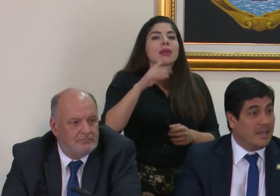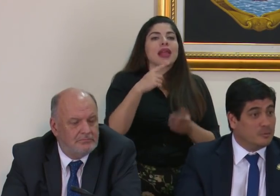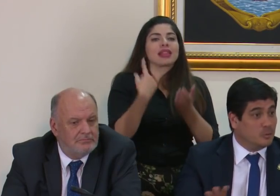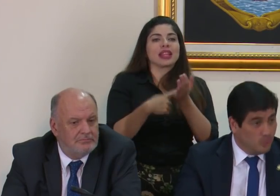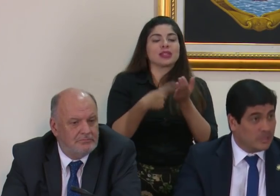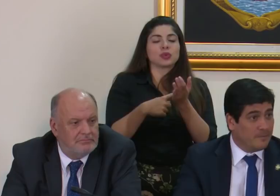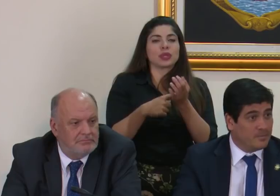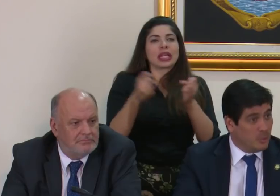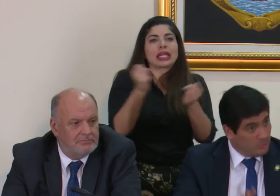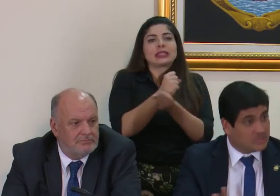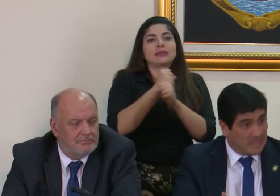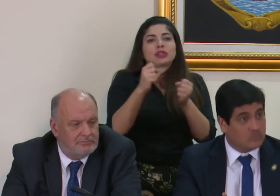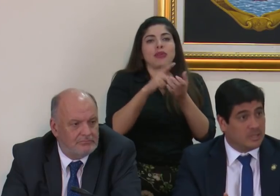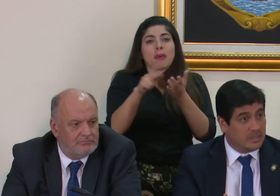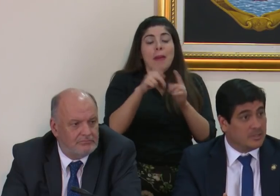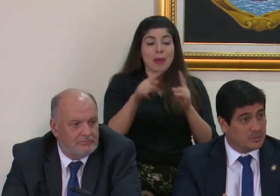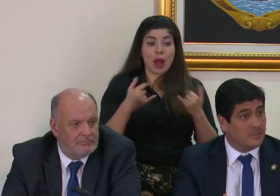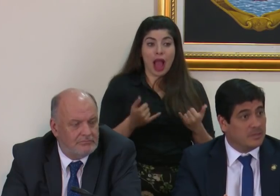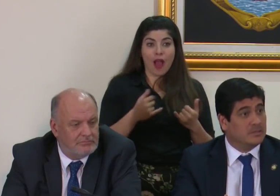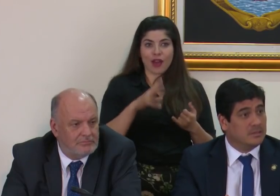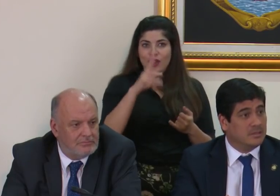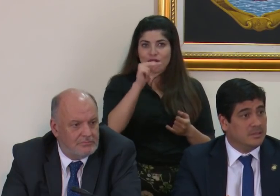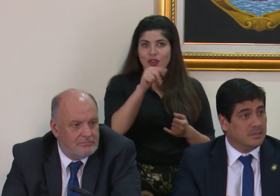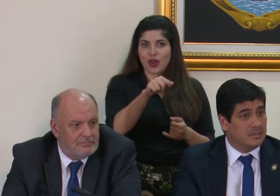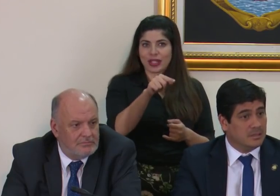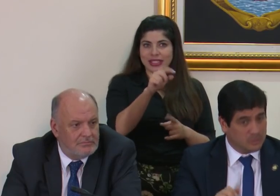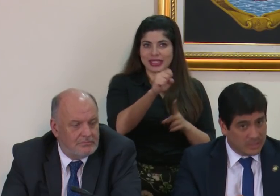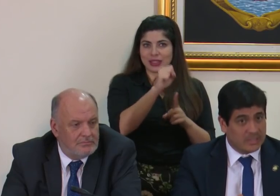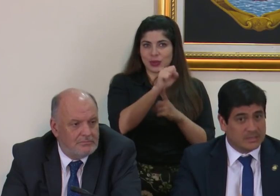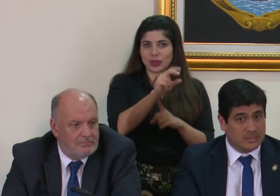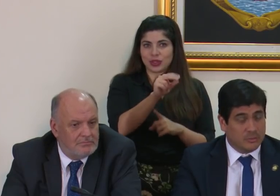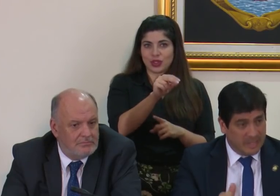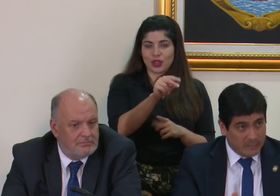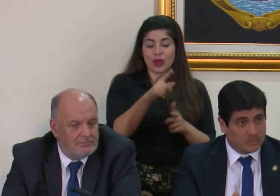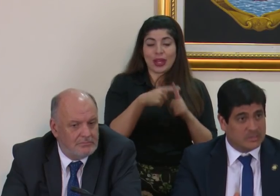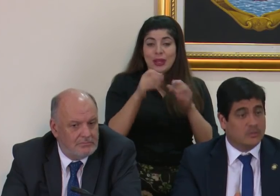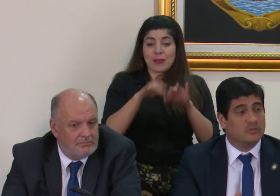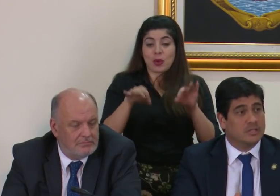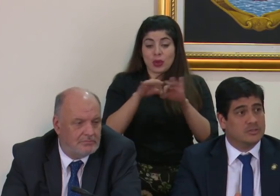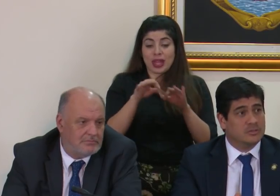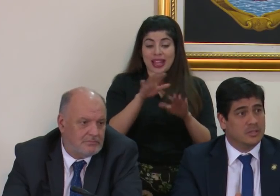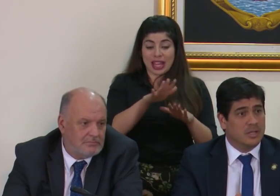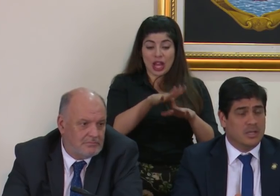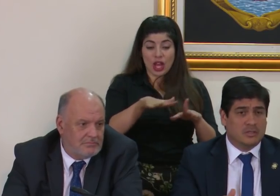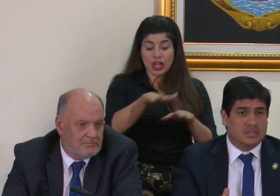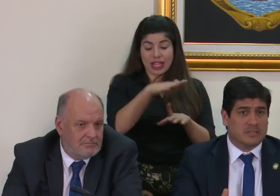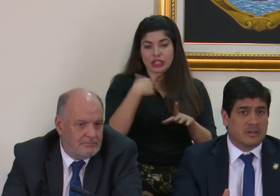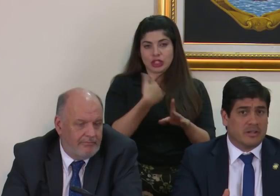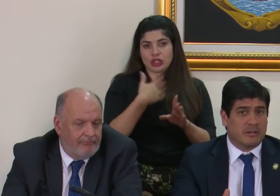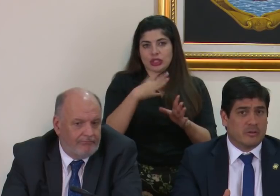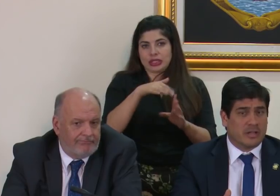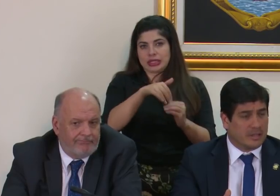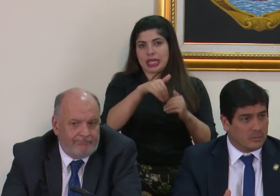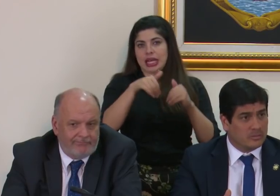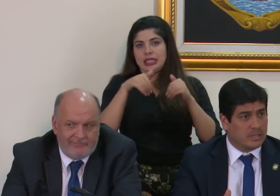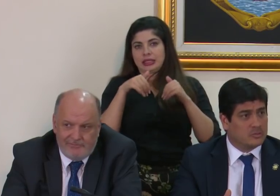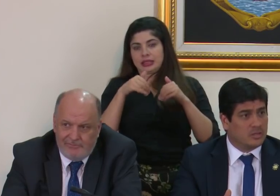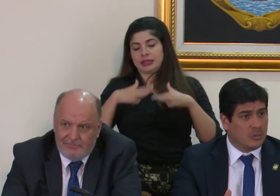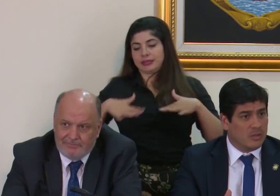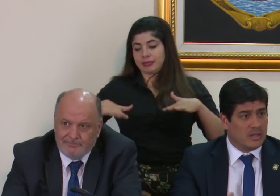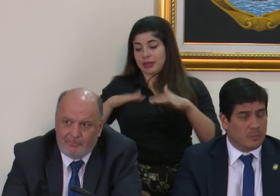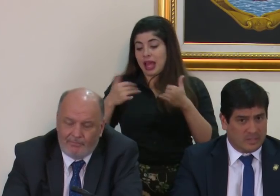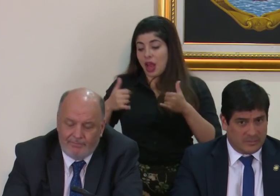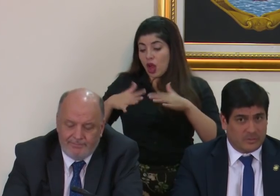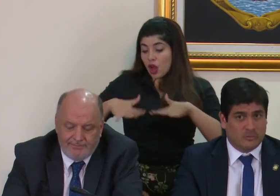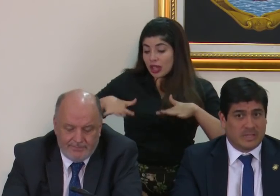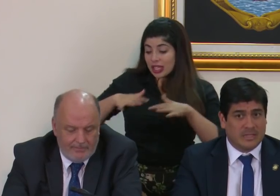imposibilidad absoluta y hoy no estamos ahí dichosamente eso hay que decirlo venimos de ese contexto entonces tendrán que recordar que en el contexto